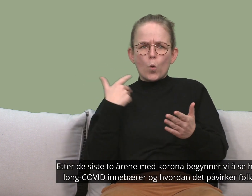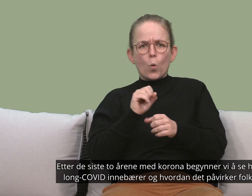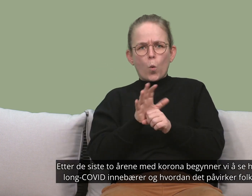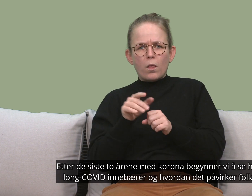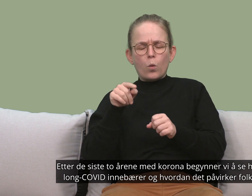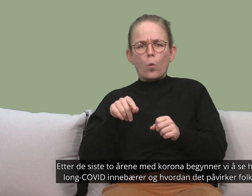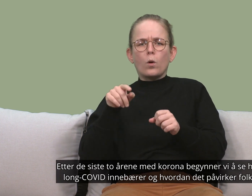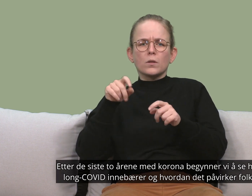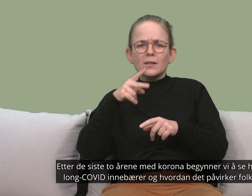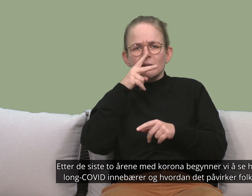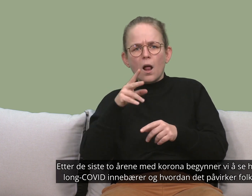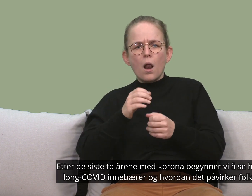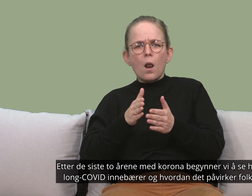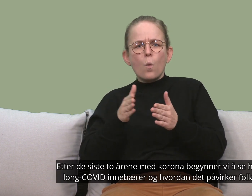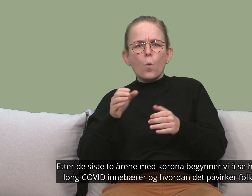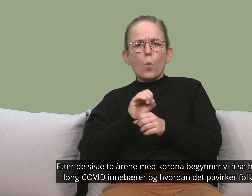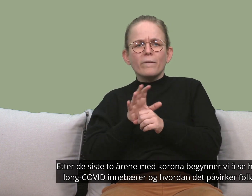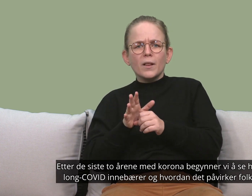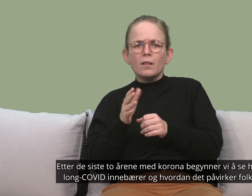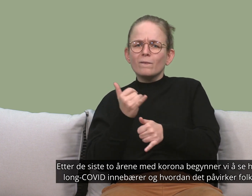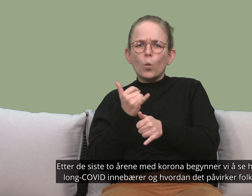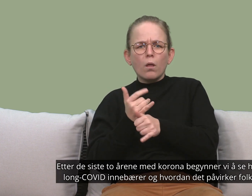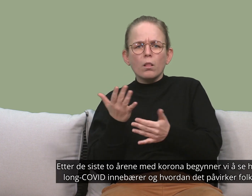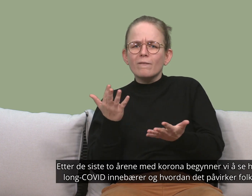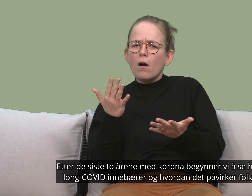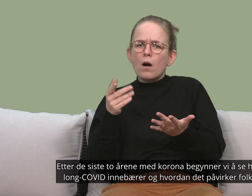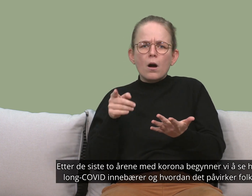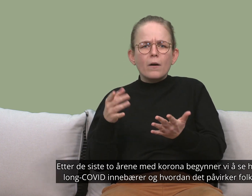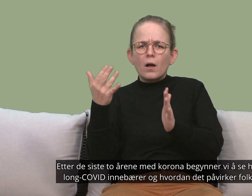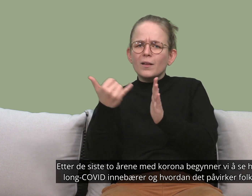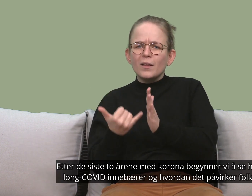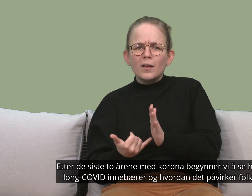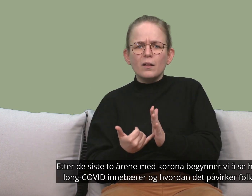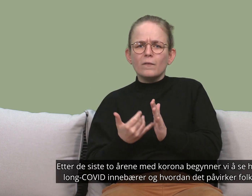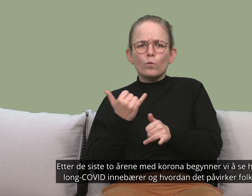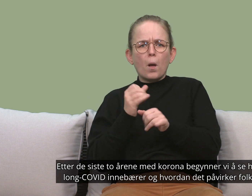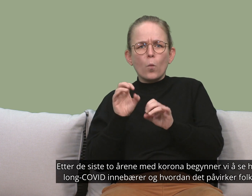Etter de siste to årene med korona begynner vi å se hva long covid innebærer og hvordan det påvirker folk.